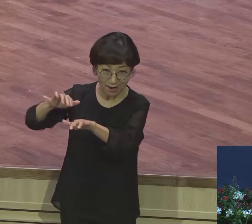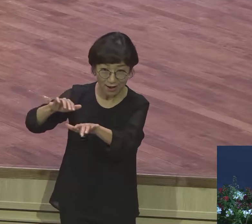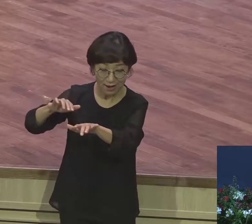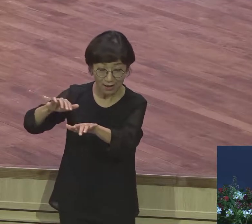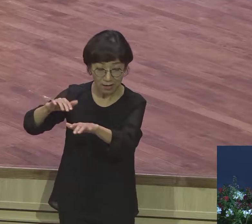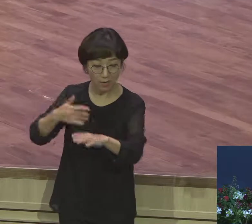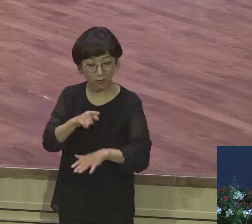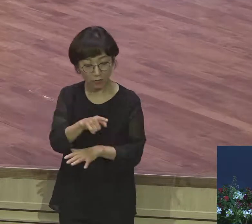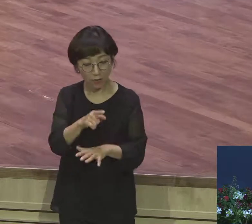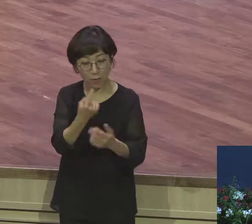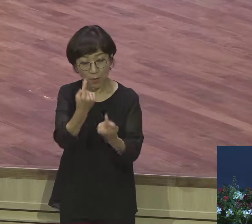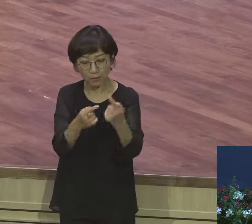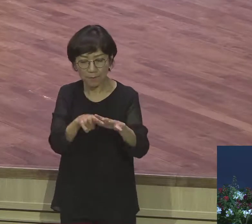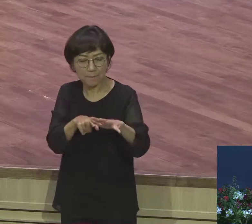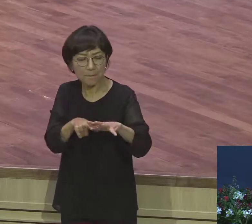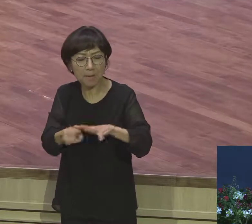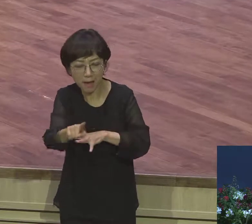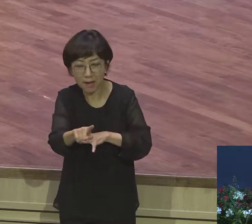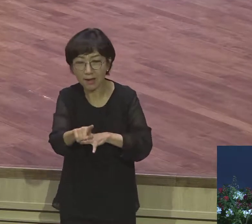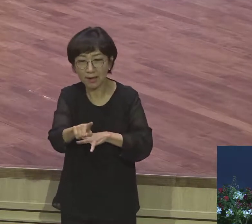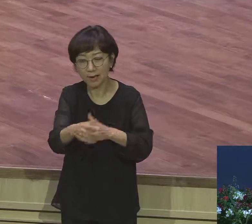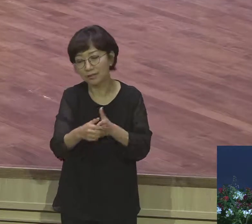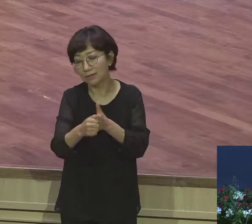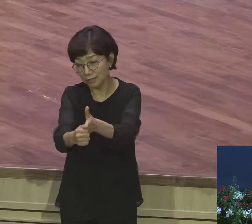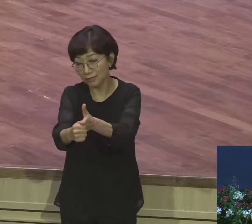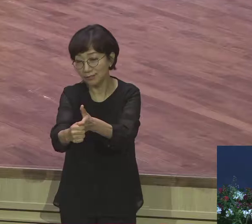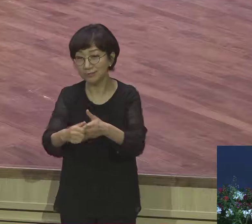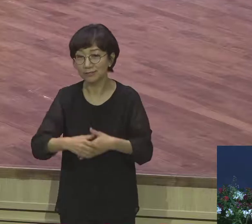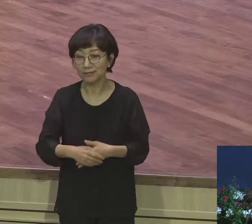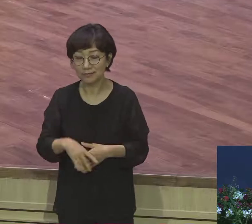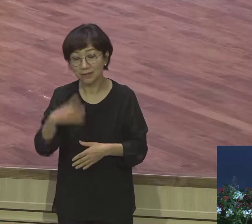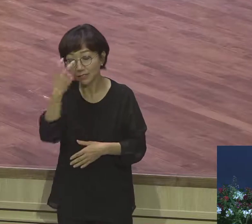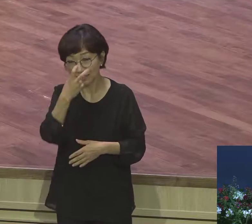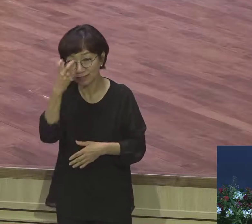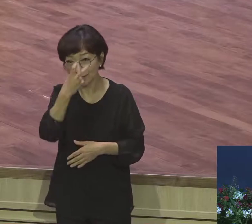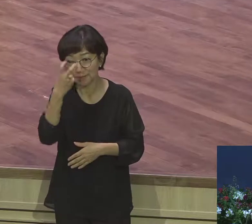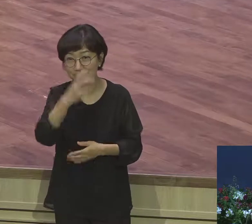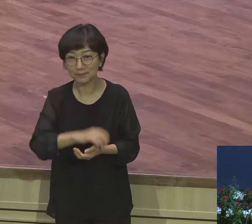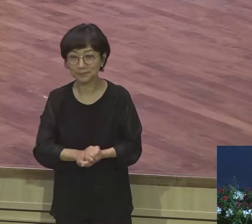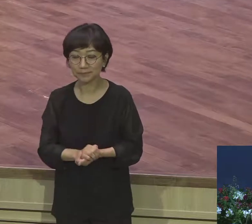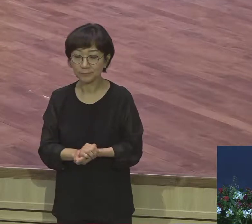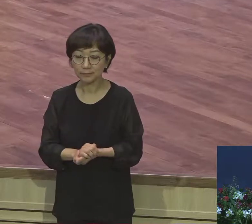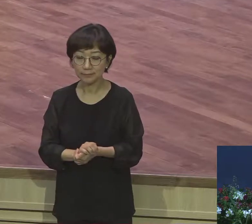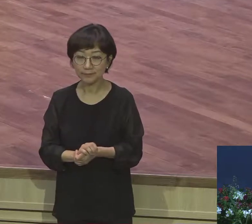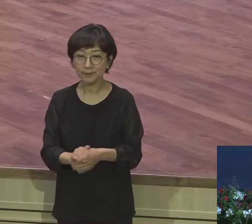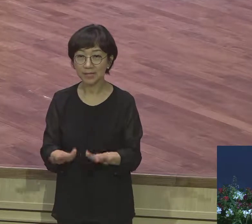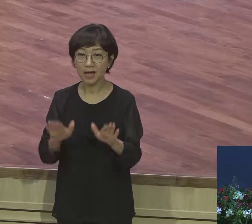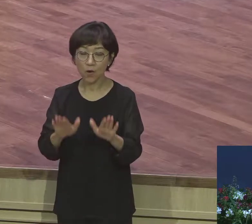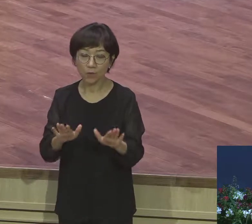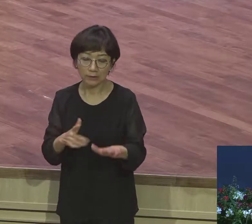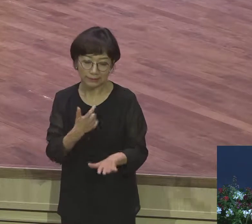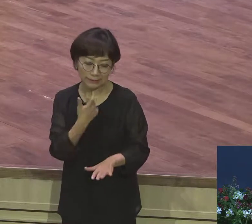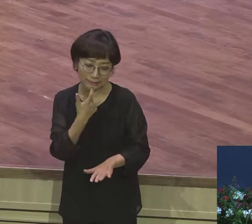땅을 가하게 되면 이 흰전의 일로 인해가지고 지금 이 형 때문에 복수심에 차인 형 때문에